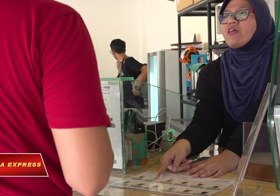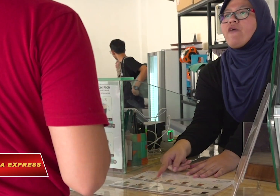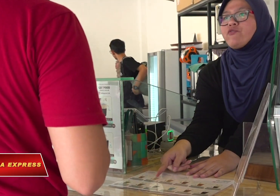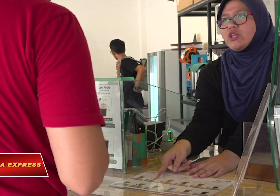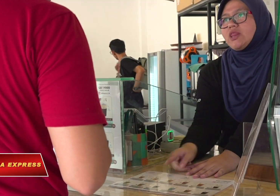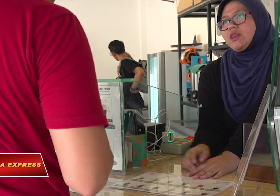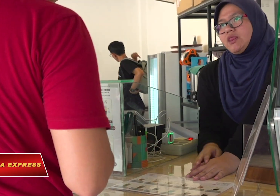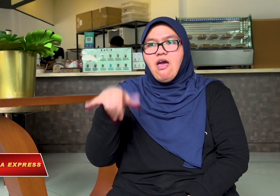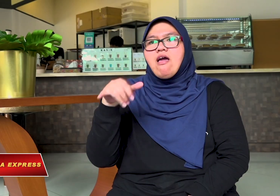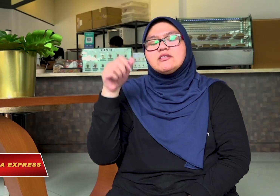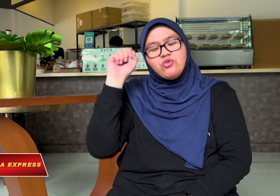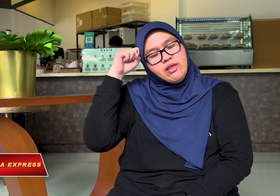rất khó khăn.